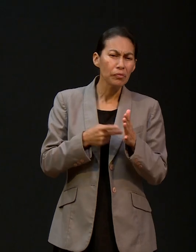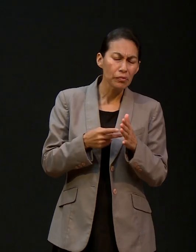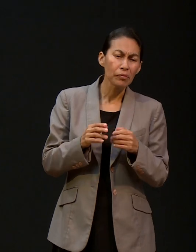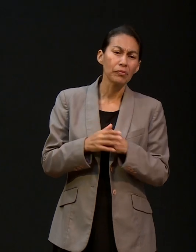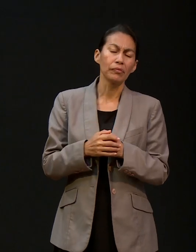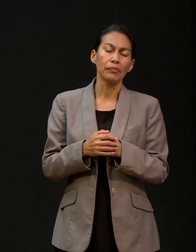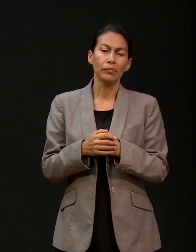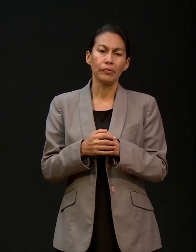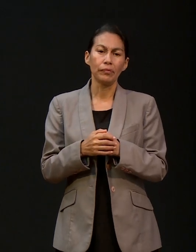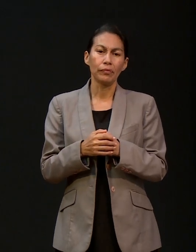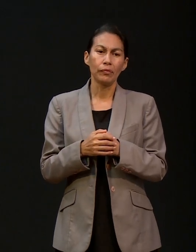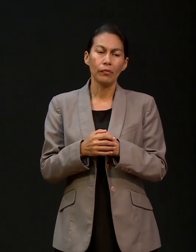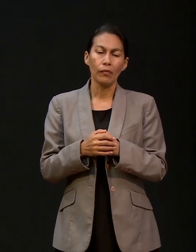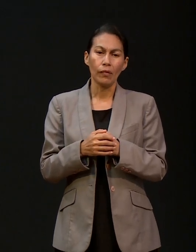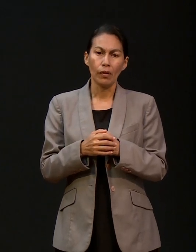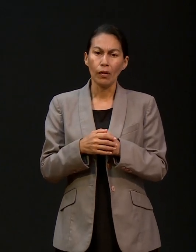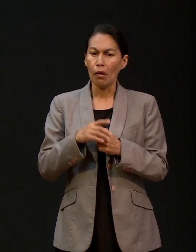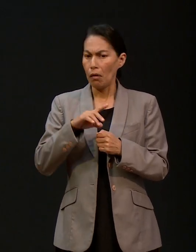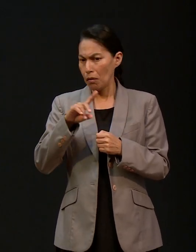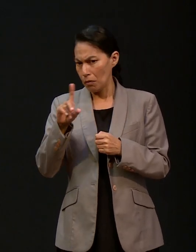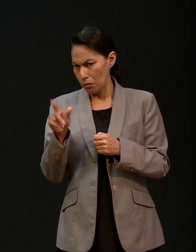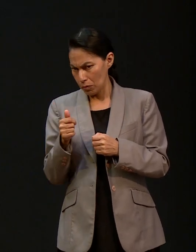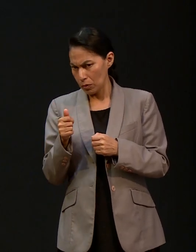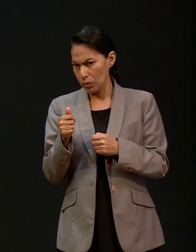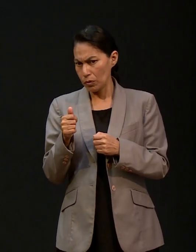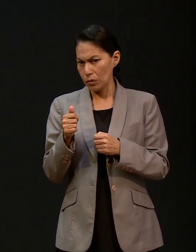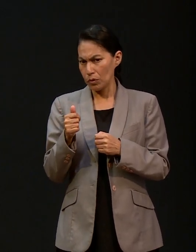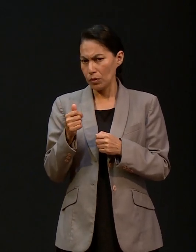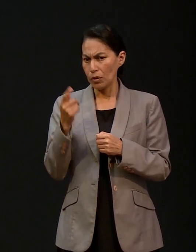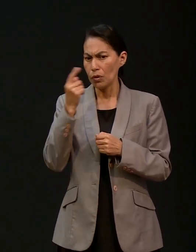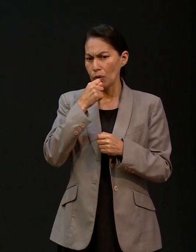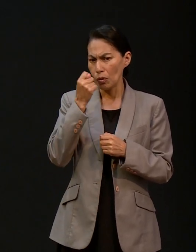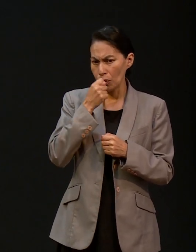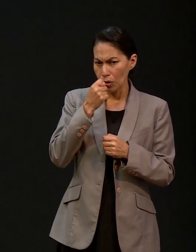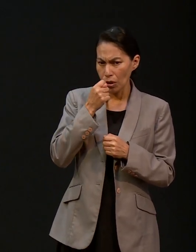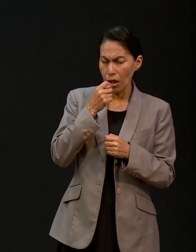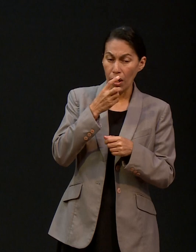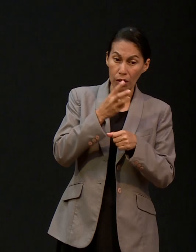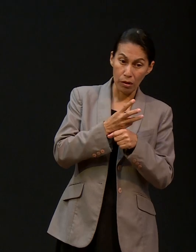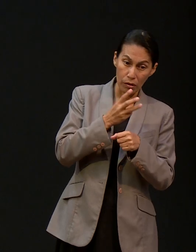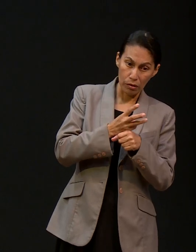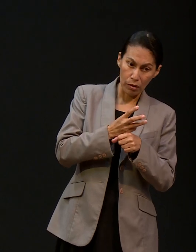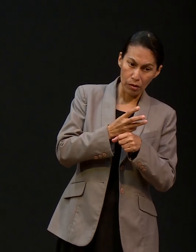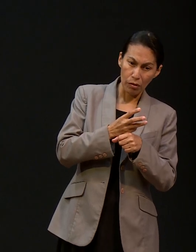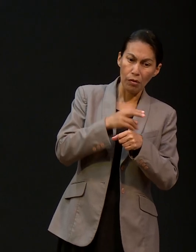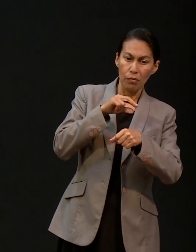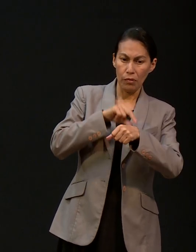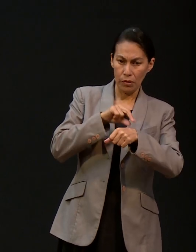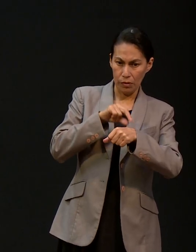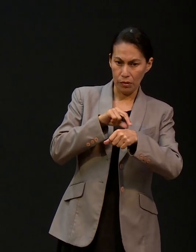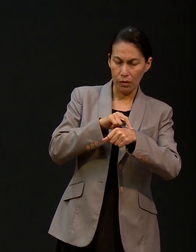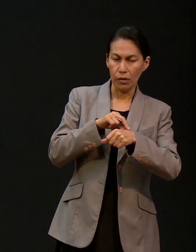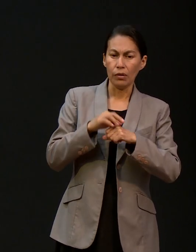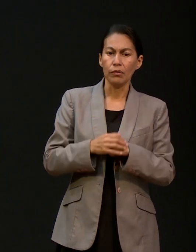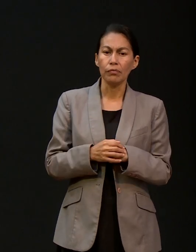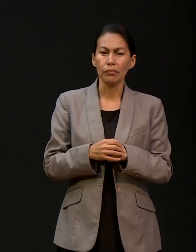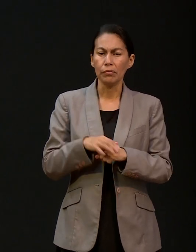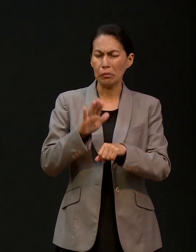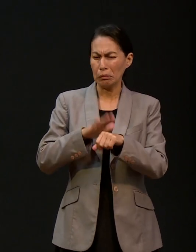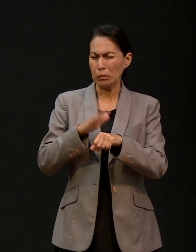el psicólogo en aquel entonces. Después, dice, en segundo lugar puede estudiar teología, o en tercer lugar ya medicina. Pero lo que